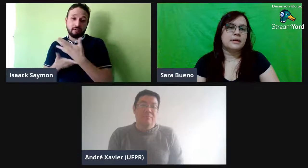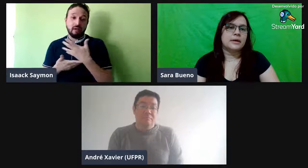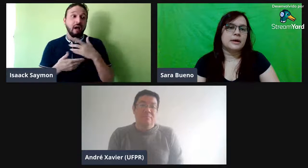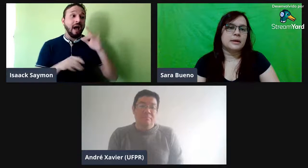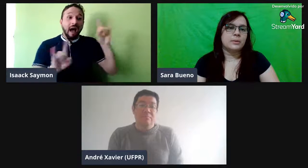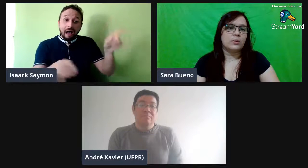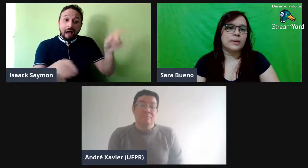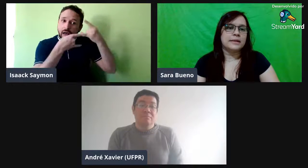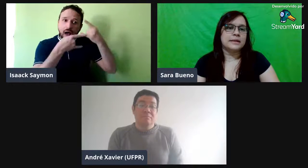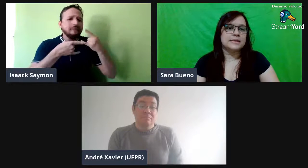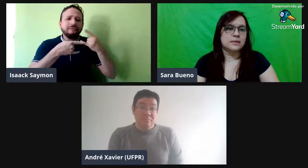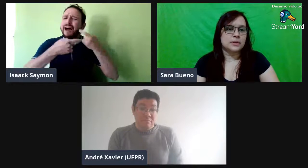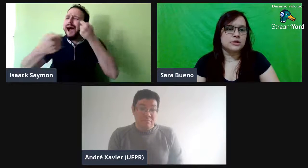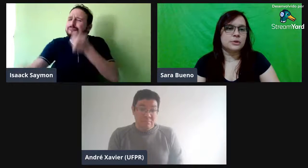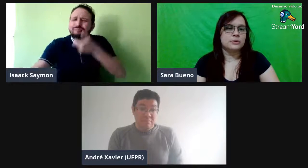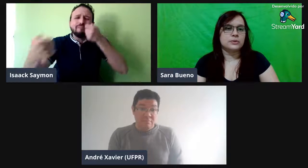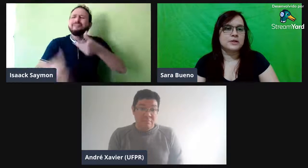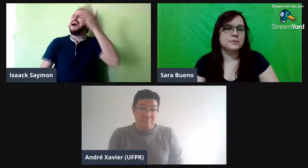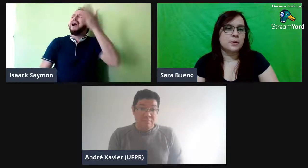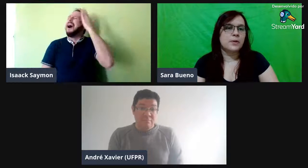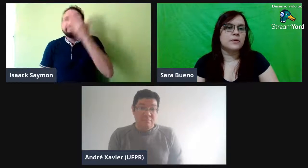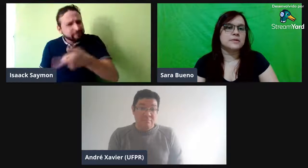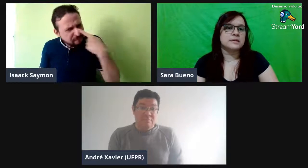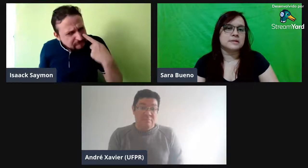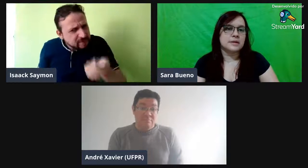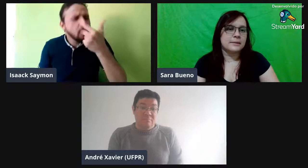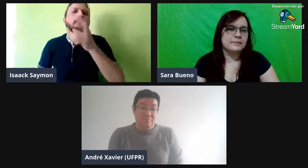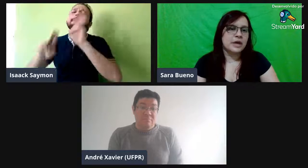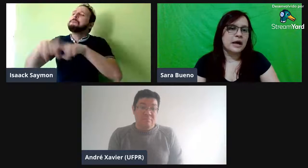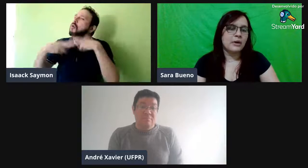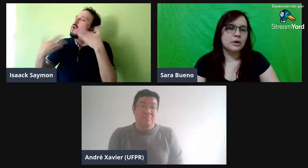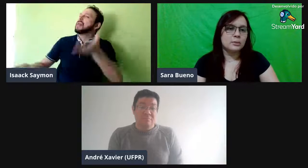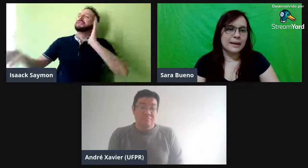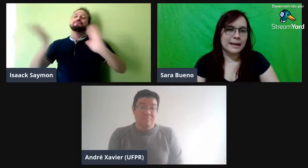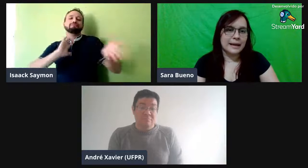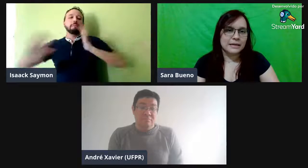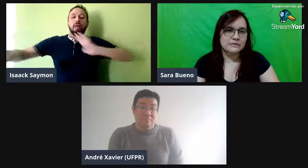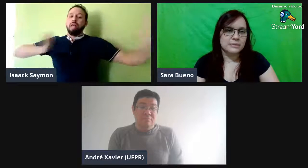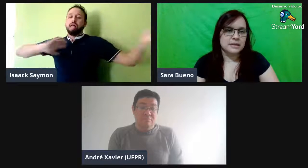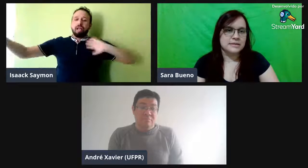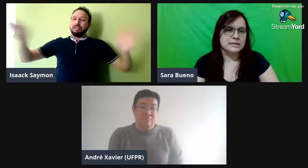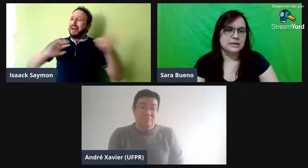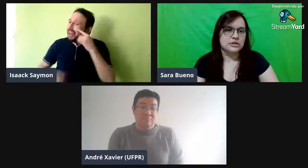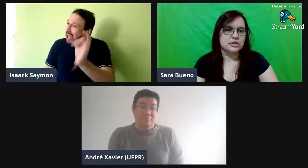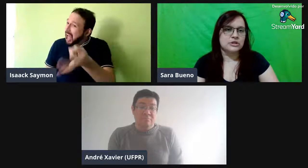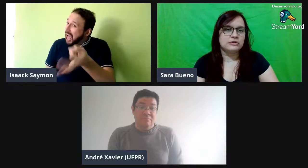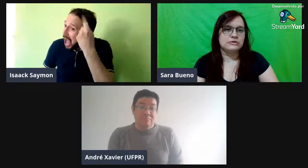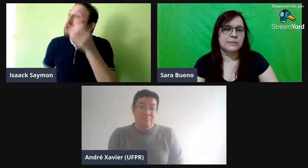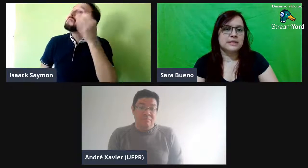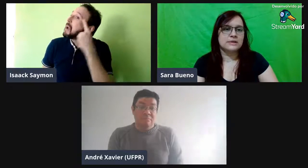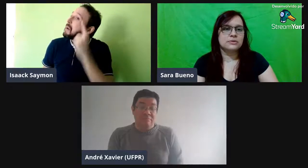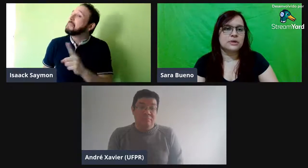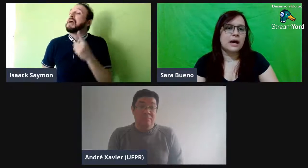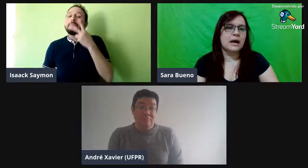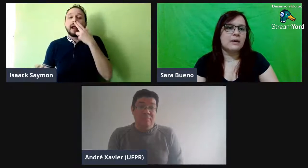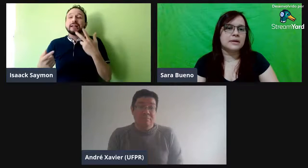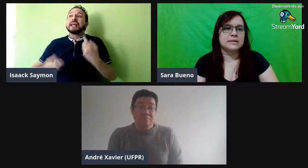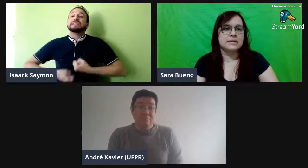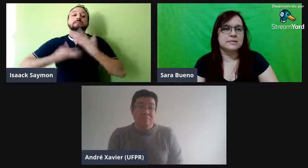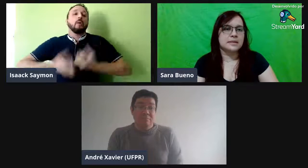era uma interação, ali, de perguntas e respostas, né? Agora, numa live mais interativa, é mais natural, aqueles sinais mais